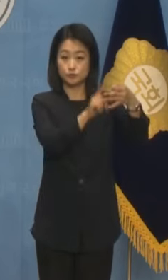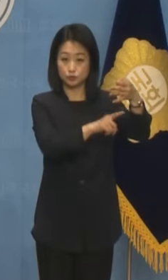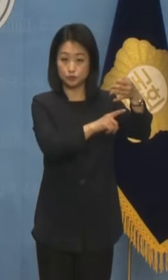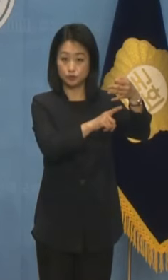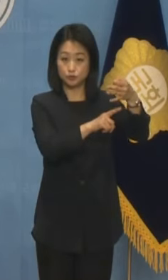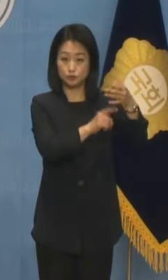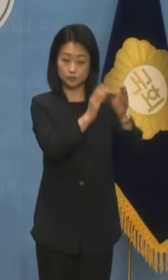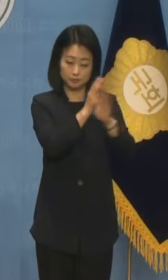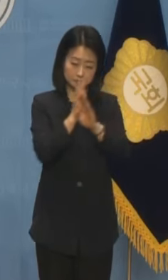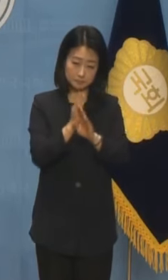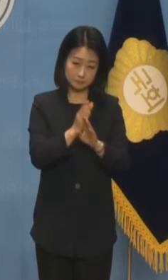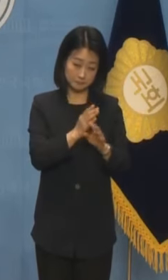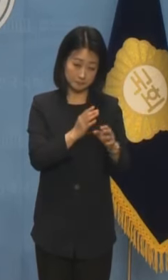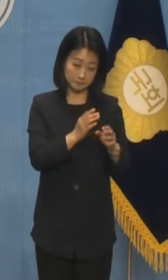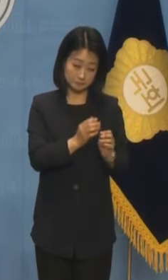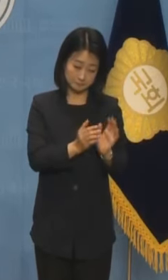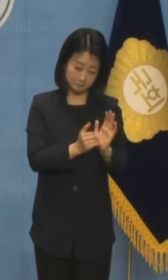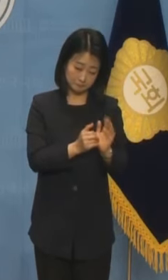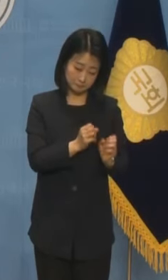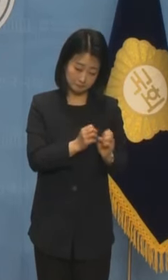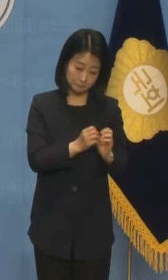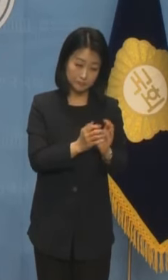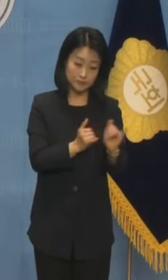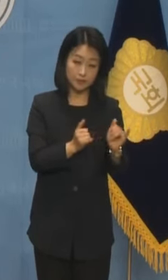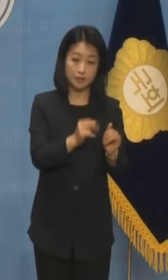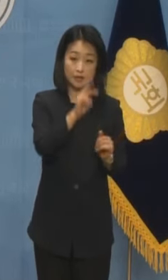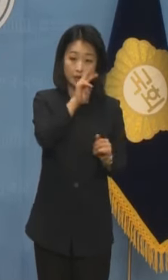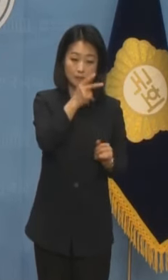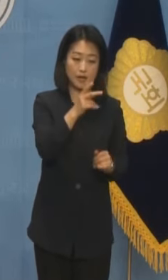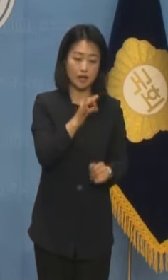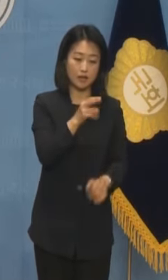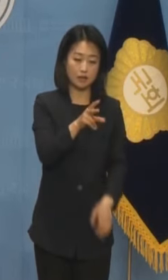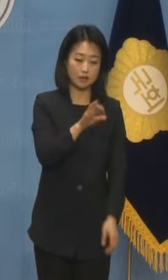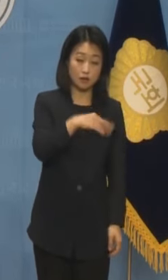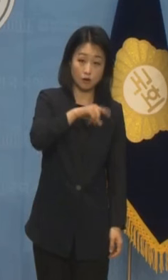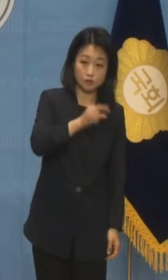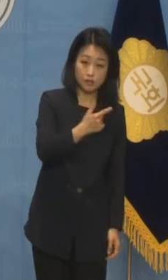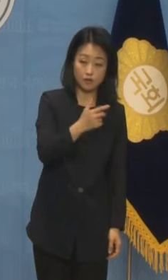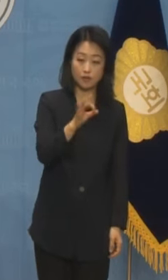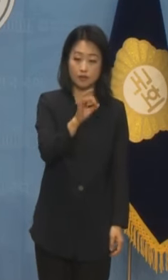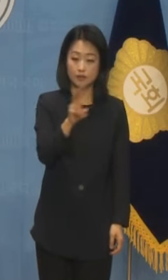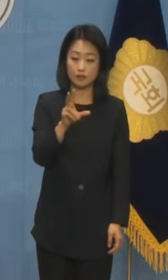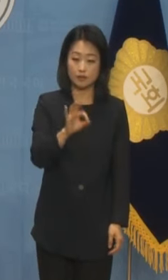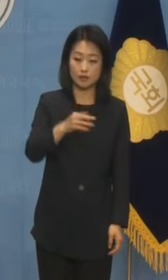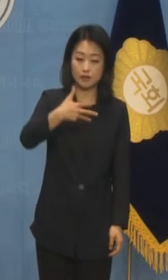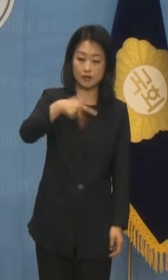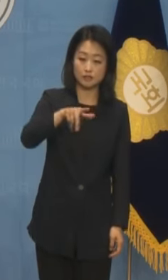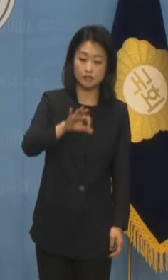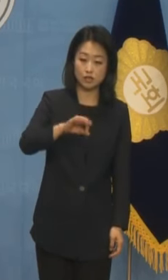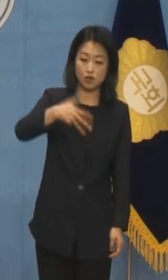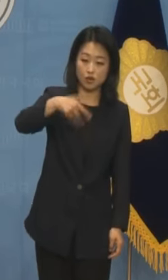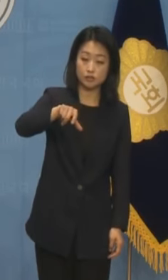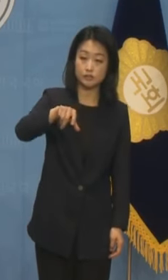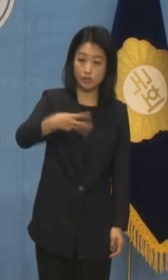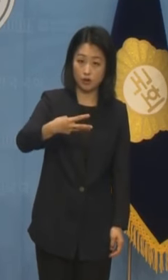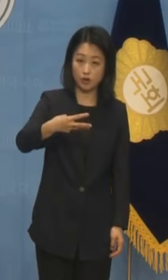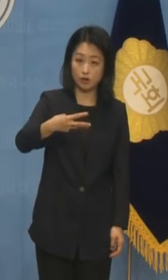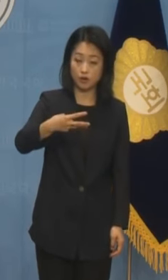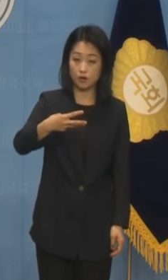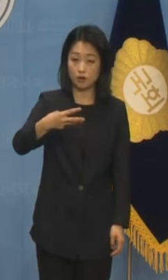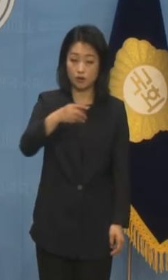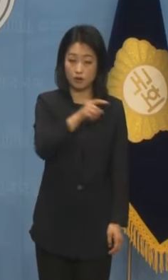비선 논란입니다. 박영선 국무총리, 양정철 대통령 비서실장